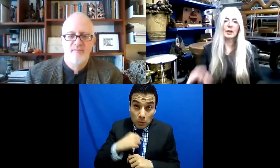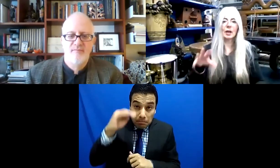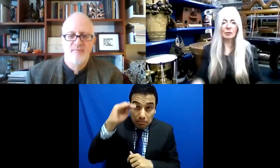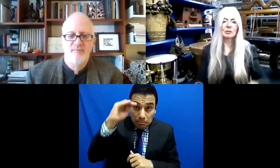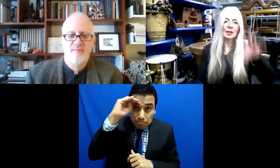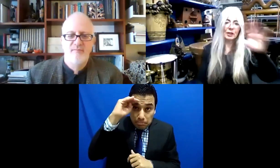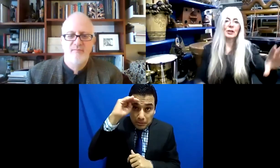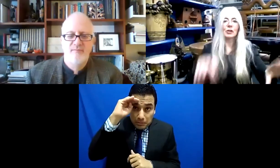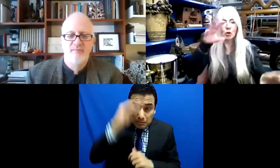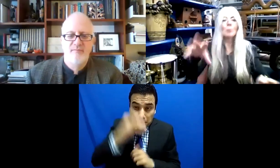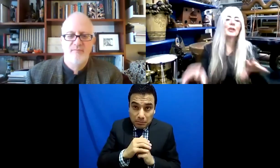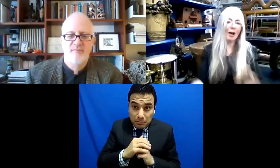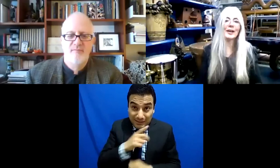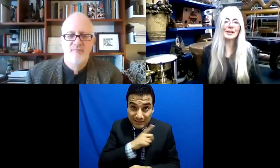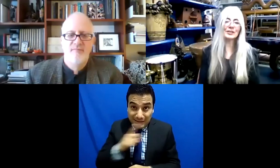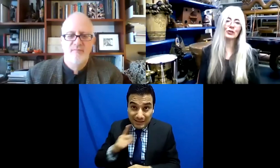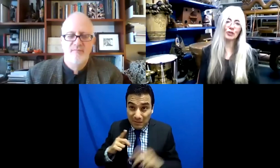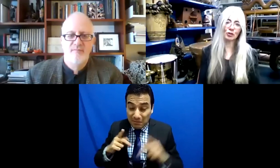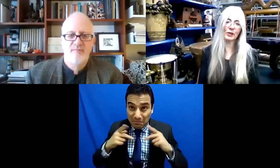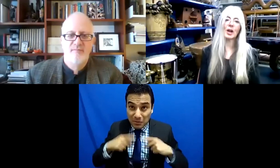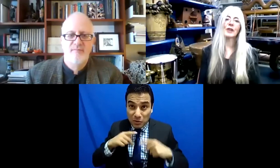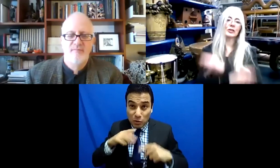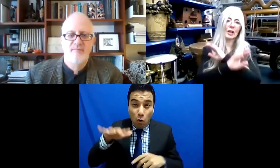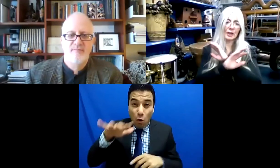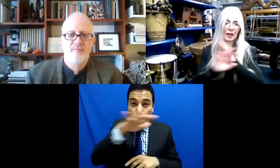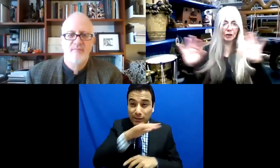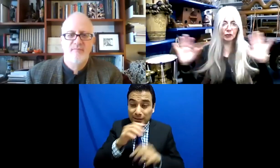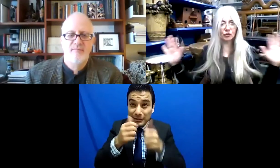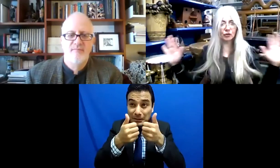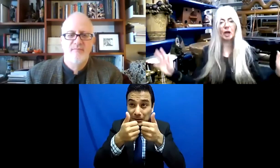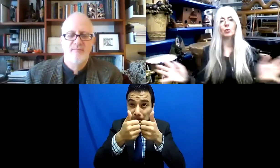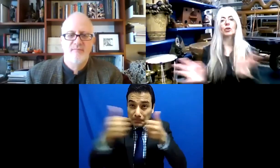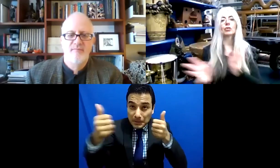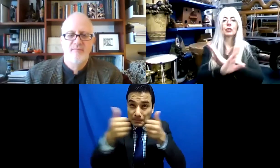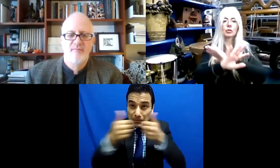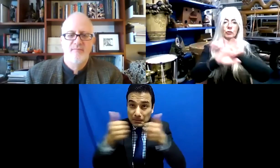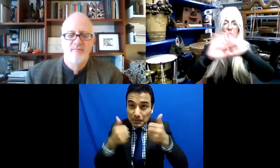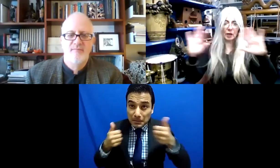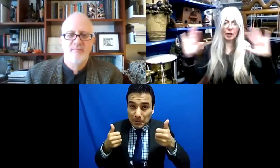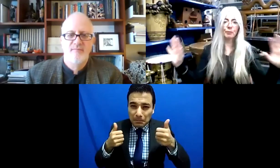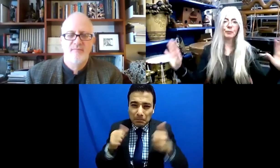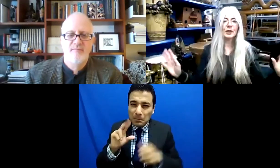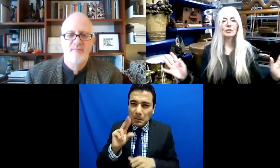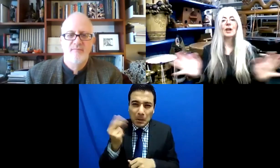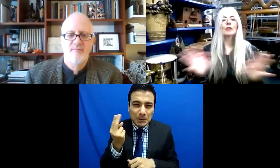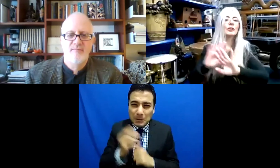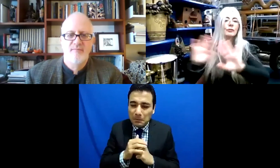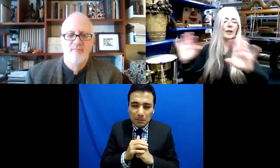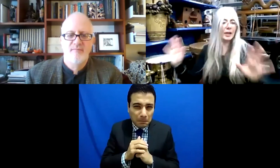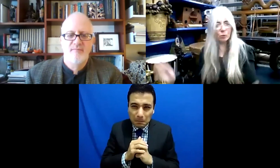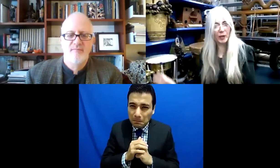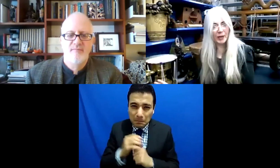diseccionar a la humanidad en estos sentidos. Eso tiene que